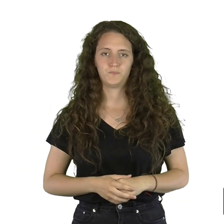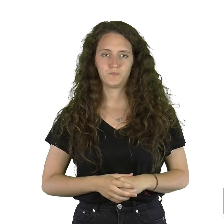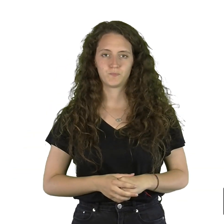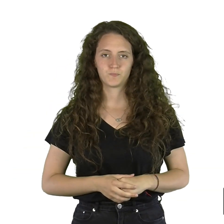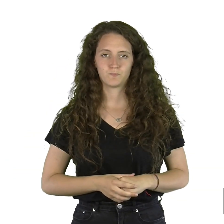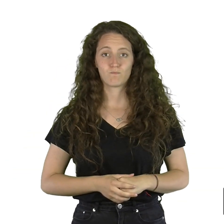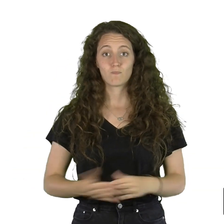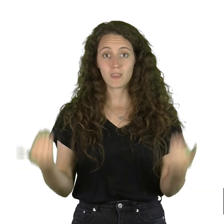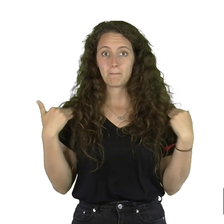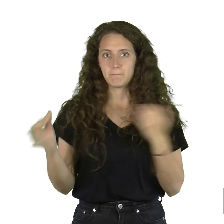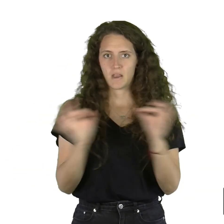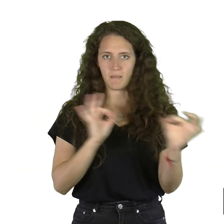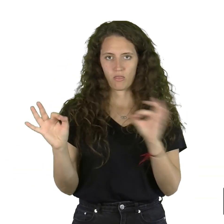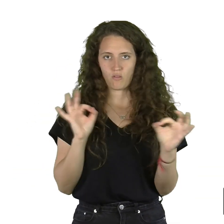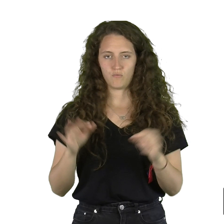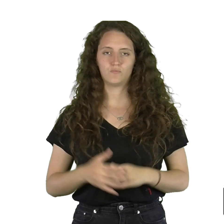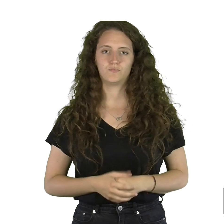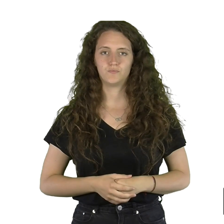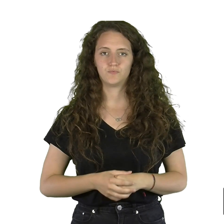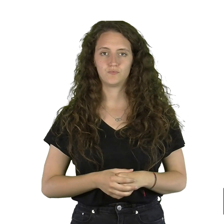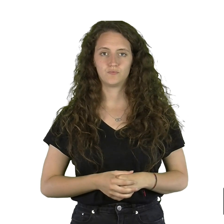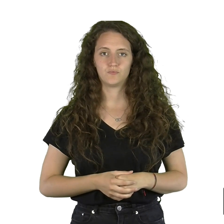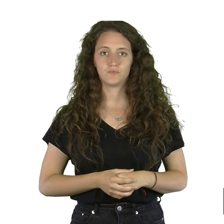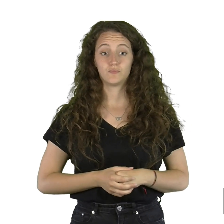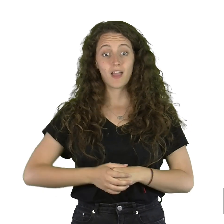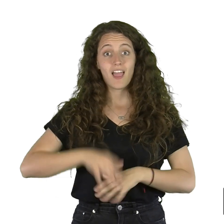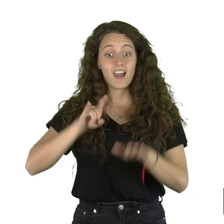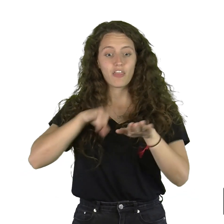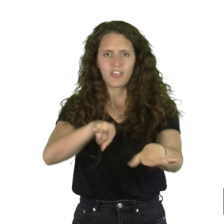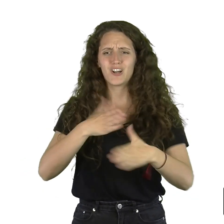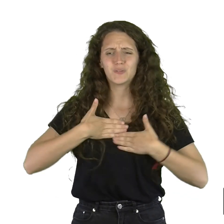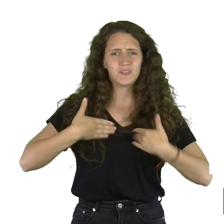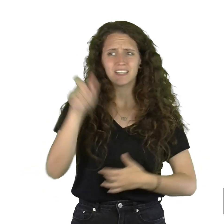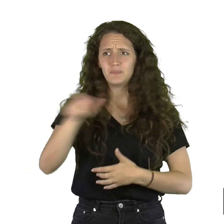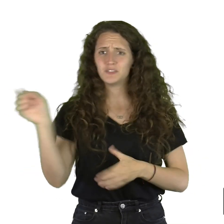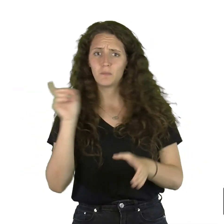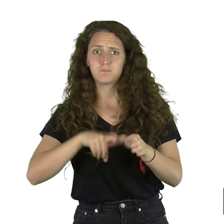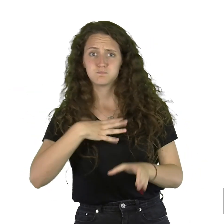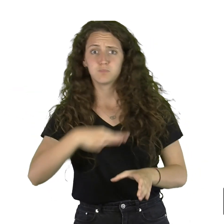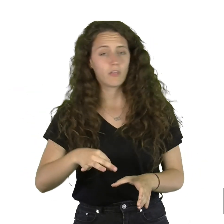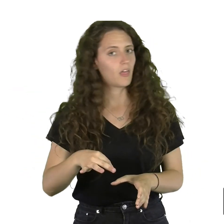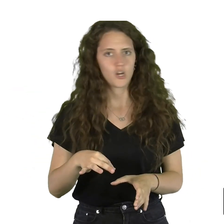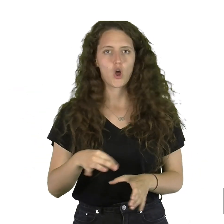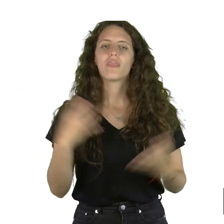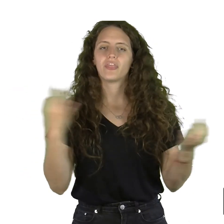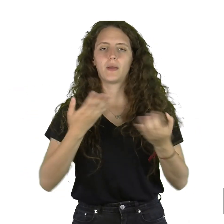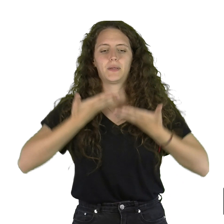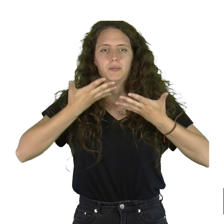Preparación física El encierro no es para cualquier persona Requiere serenidad,